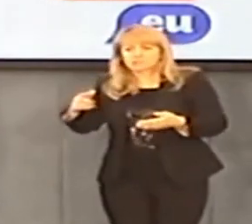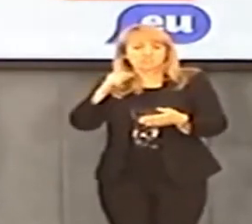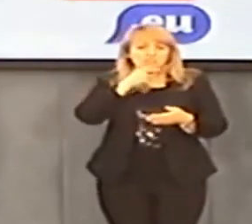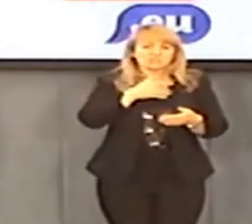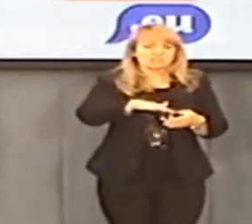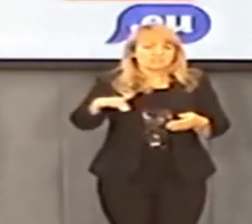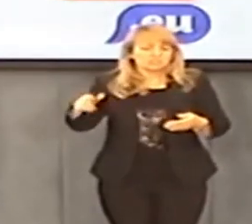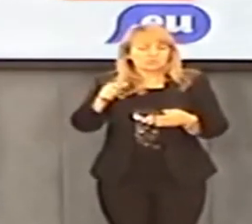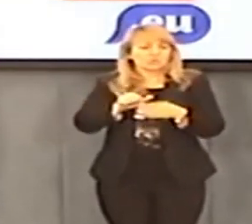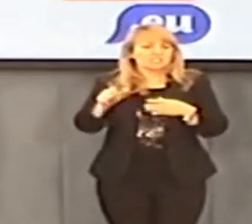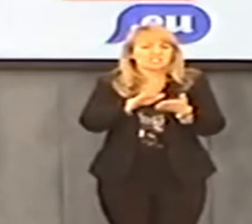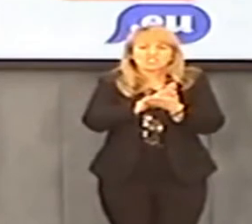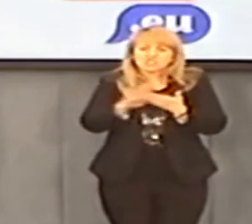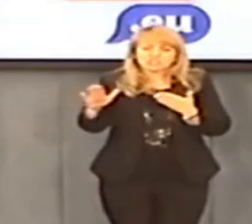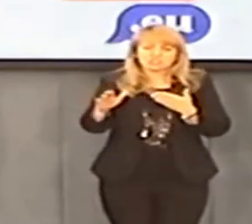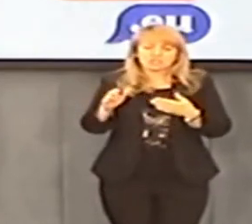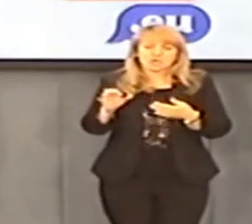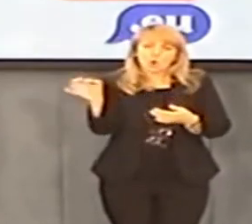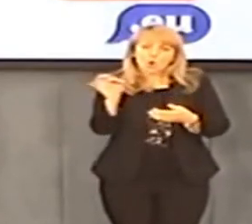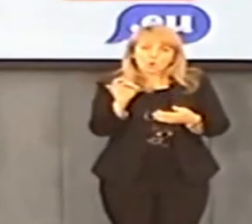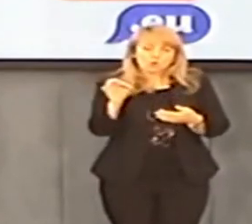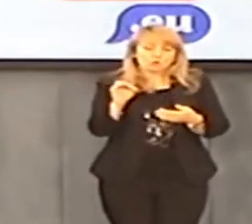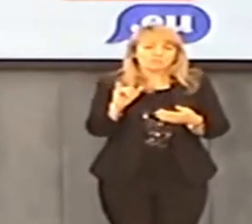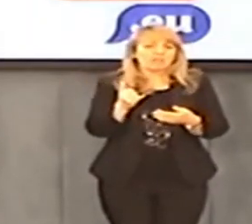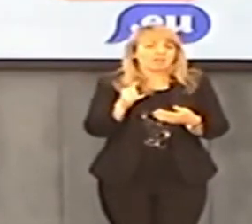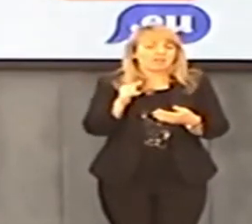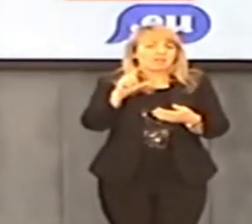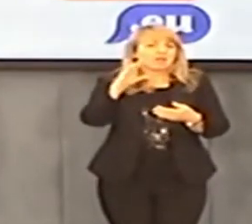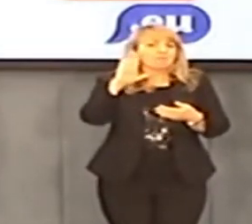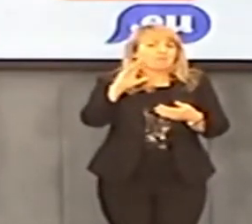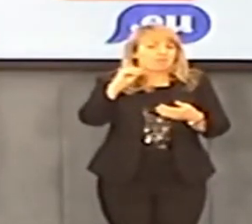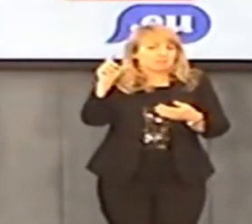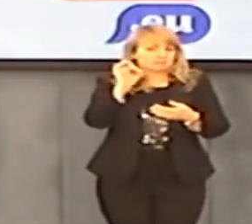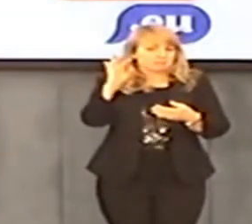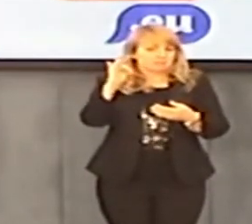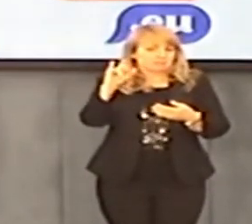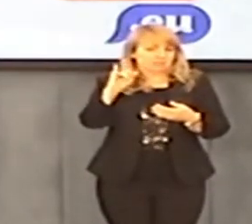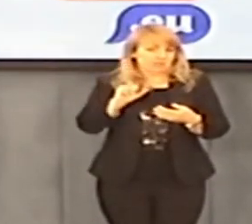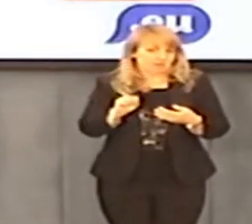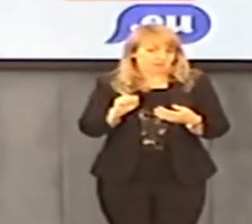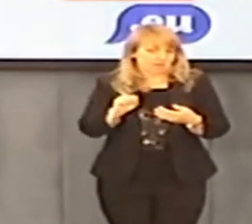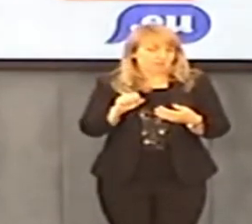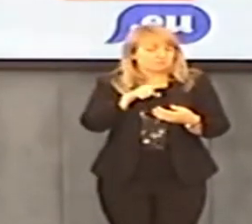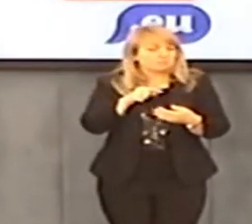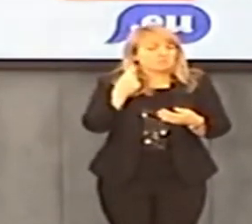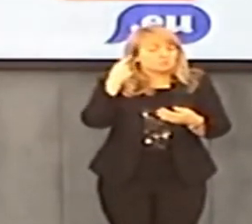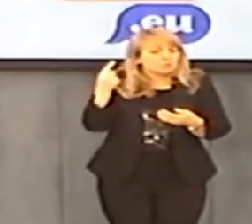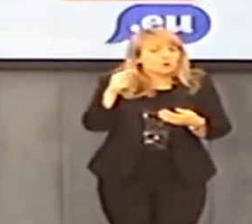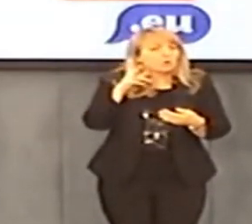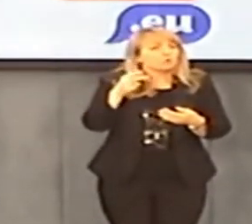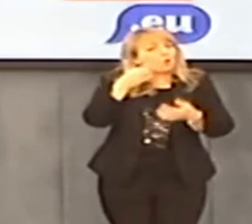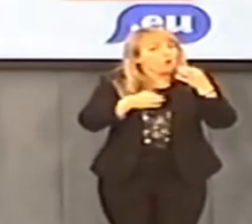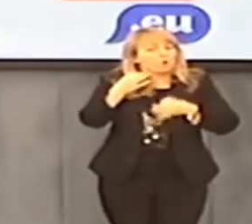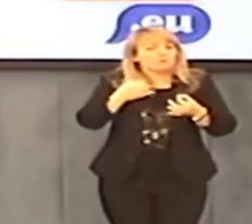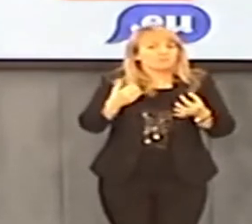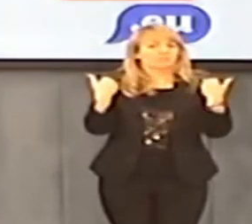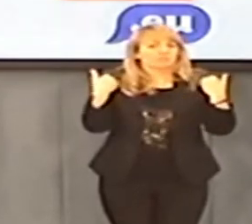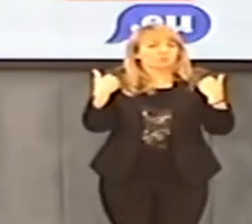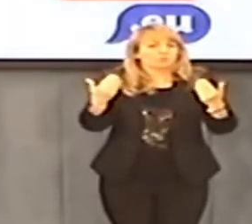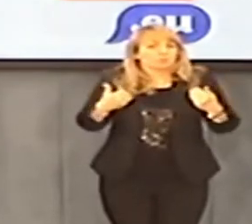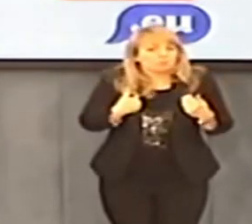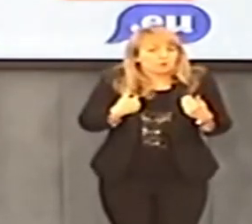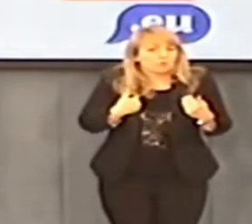po prostu kupowanie dzieci, po prostu czyste bestialstwo. Jakby Panu przeczytał jakiekolwiek zeznania kogoś, kto